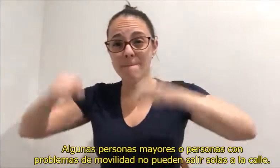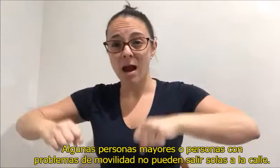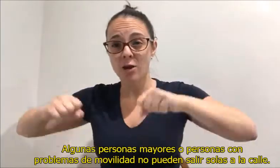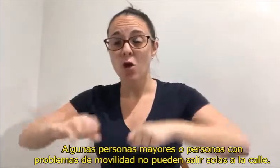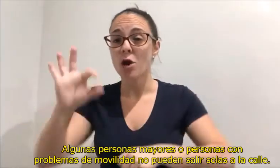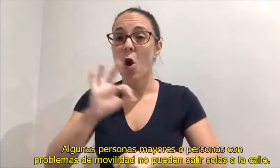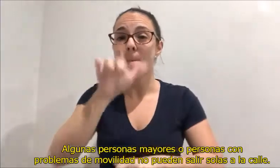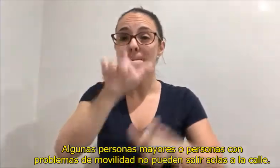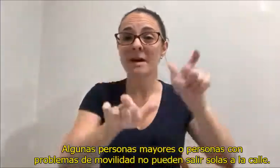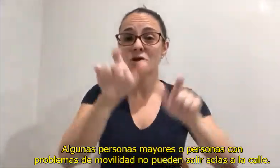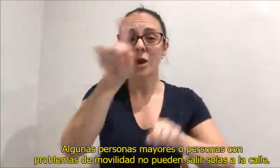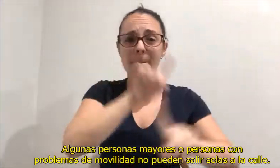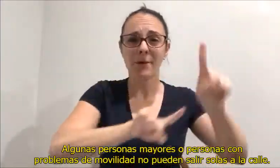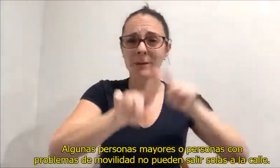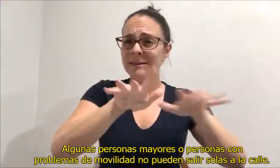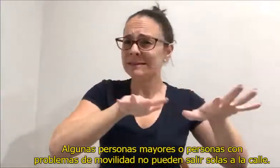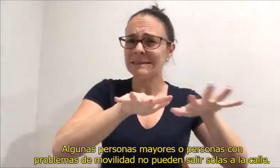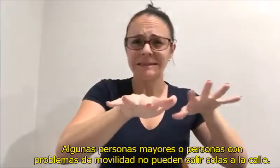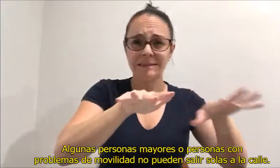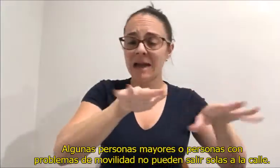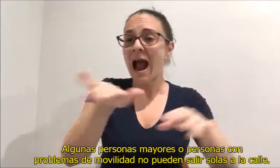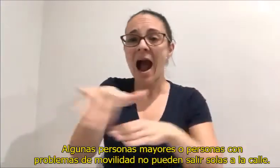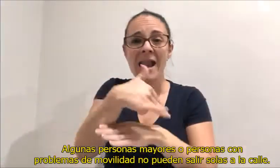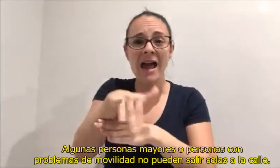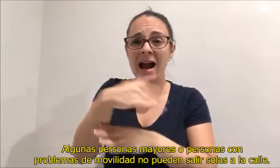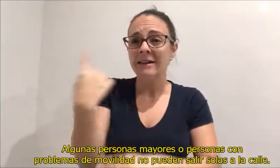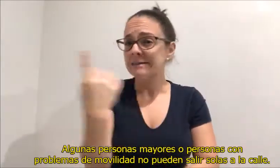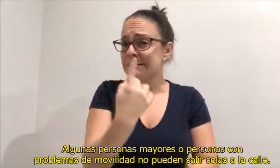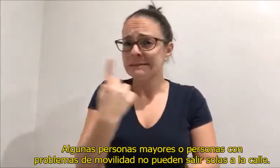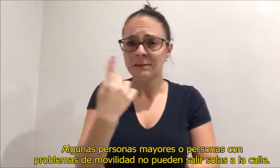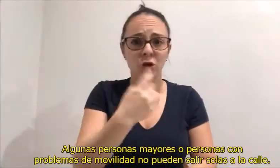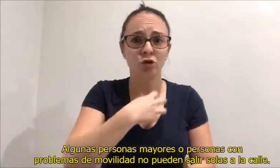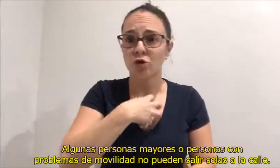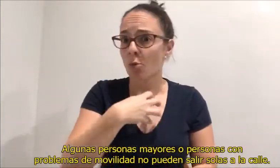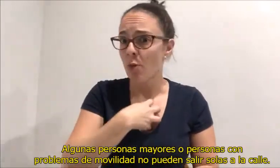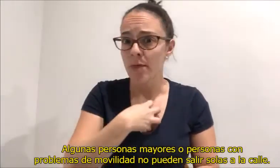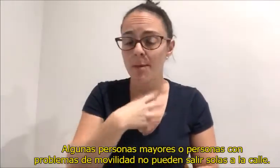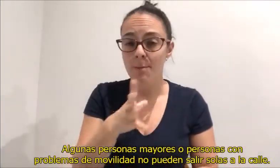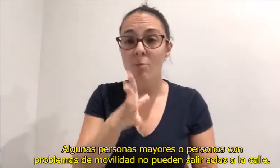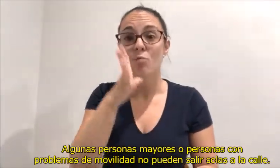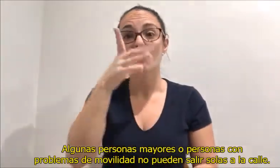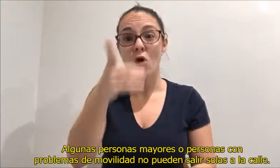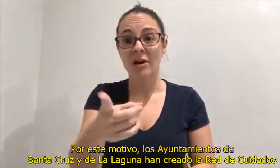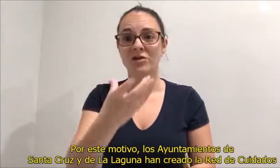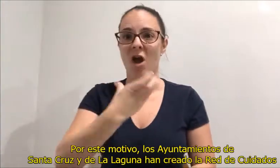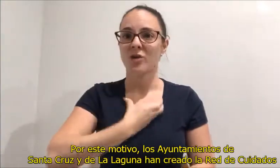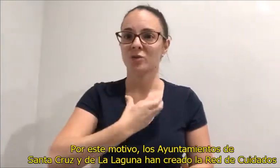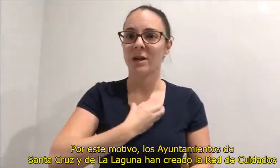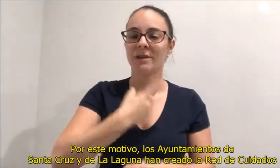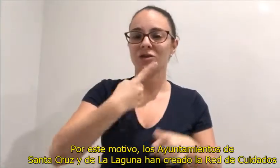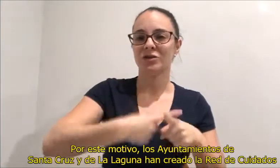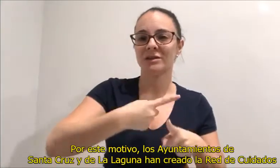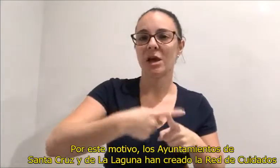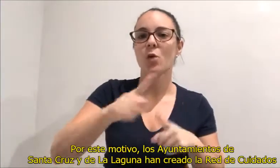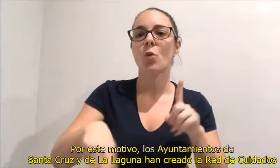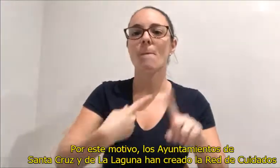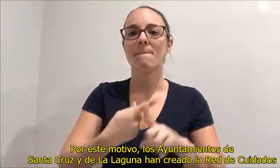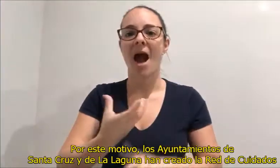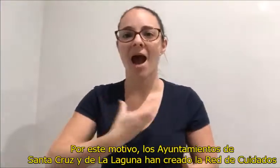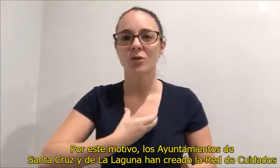Algunas personas mayores o personas con problemas de movilidad no pueden salir solas a la calle. Por este motivo, los